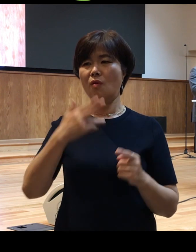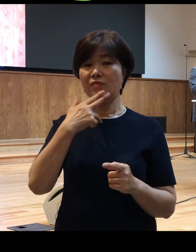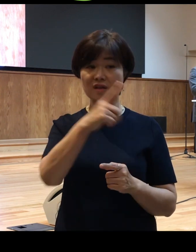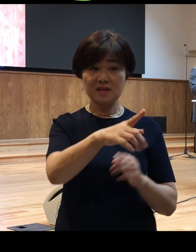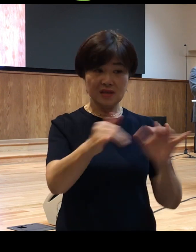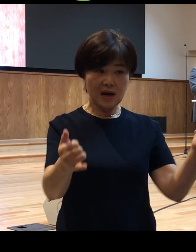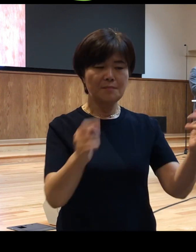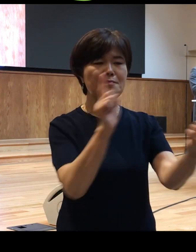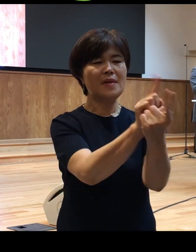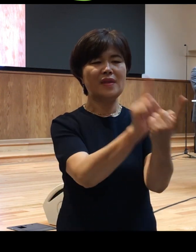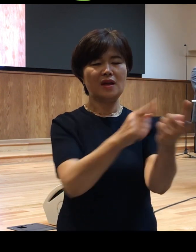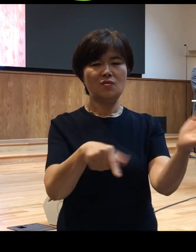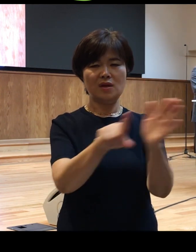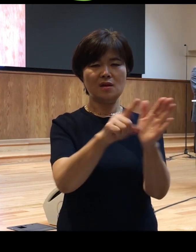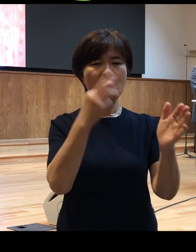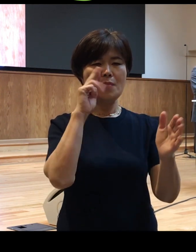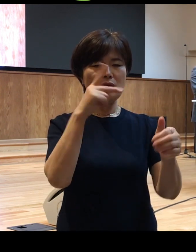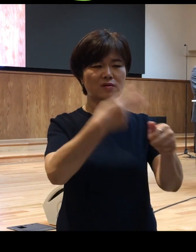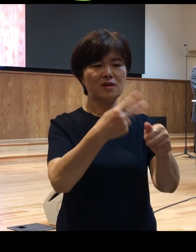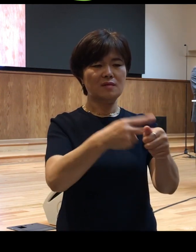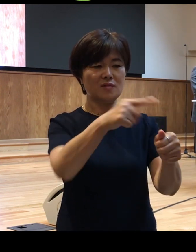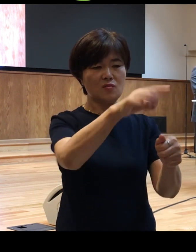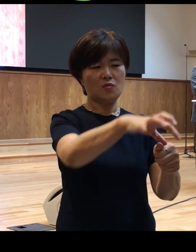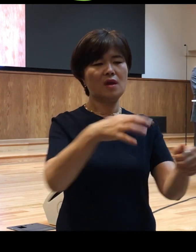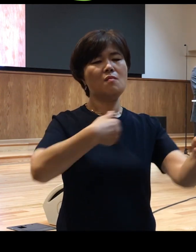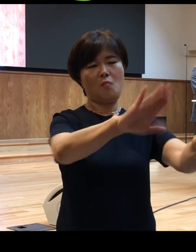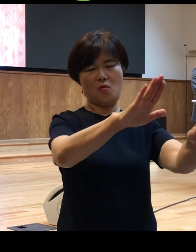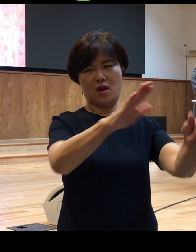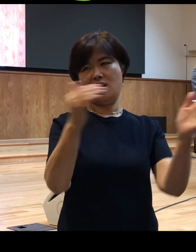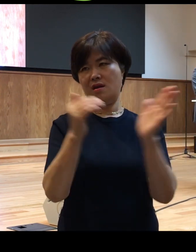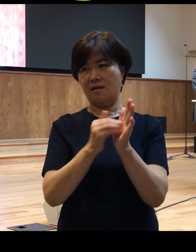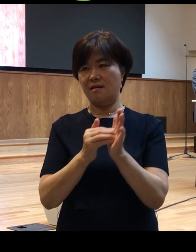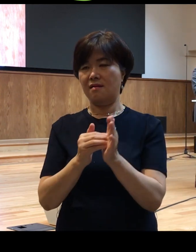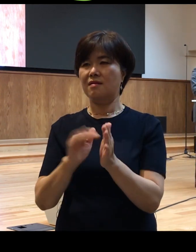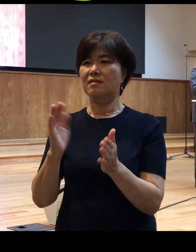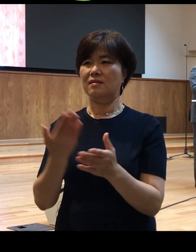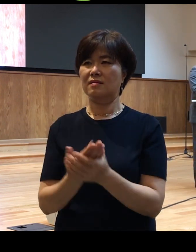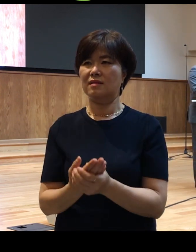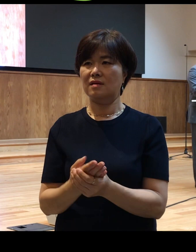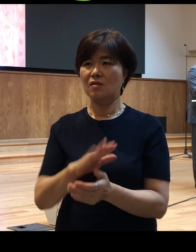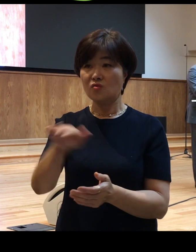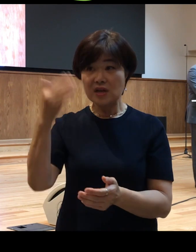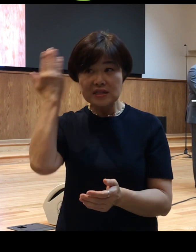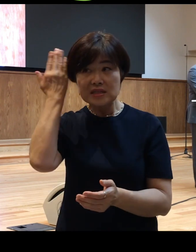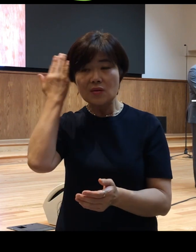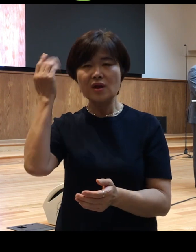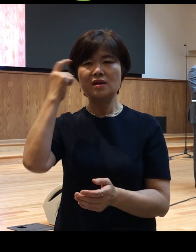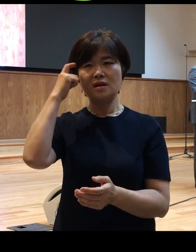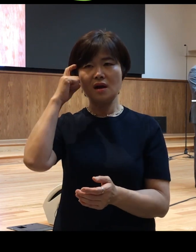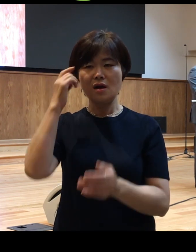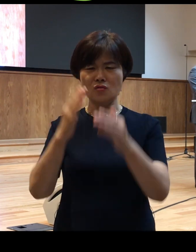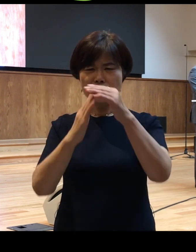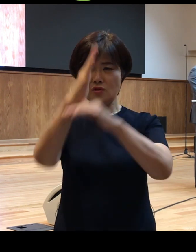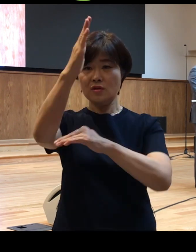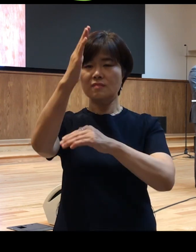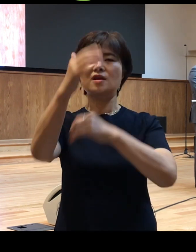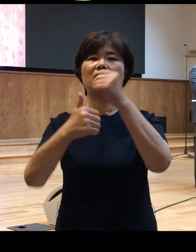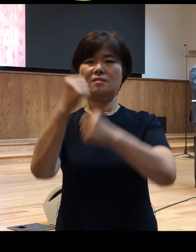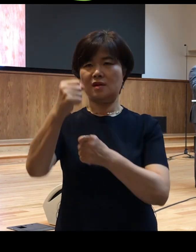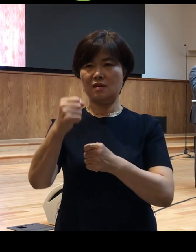바울을 보내주신 것입니다 우리의 지혜와 생각을 뛰어넘는 하나님께서 모든 상황